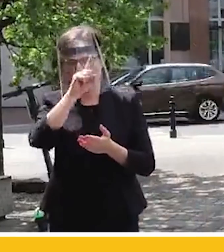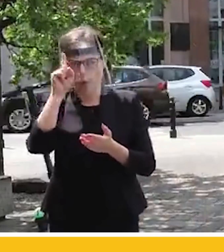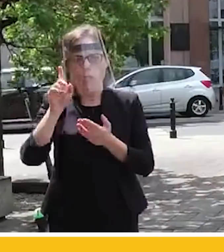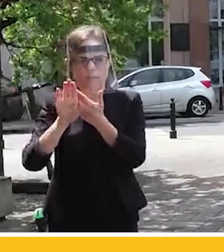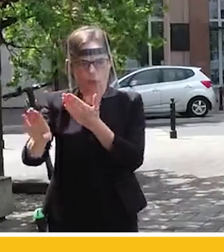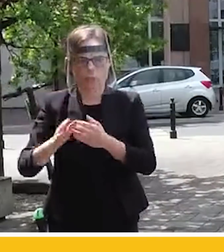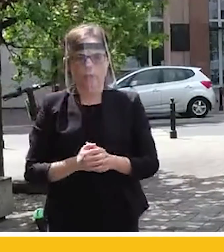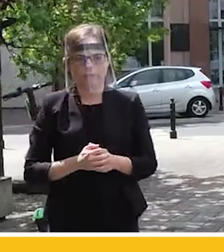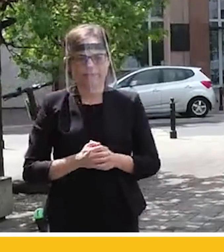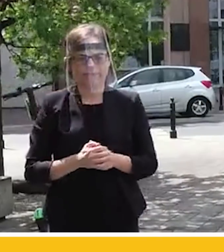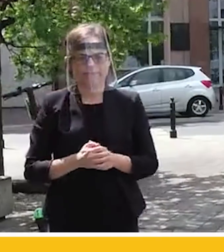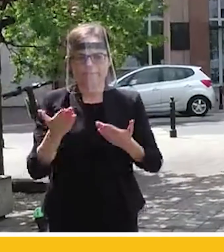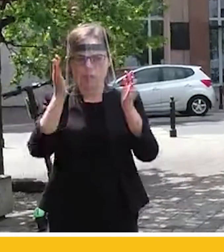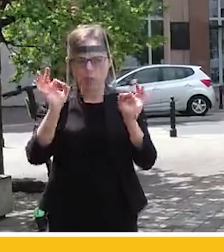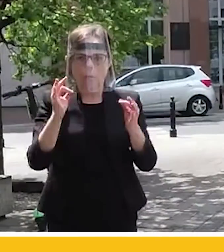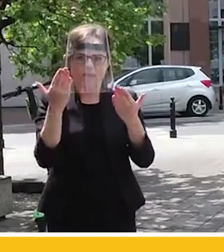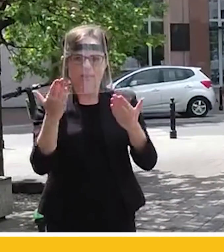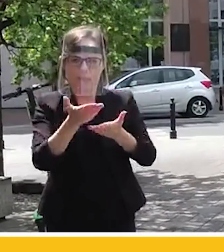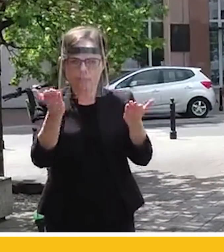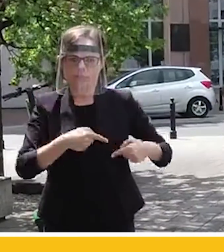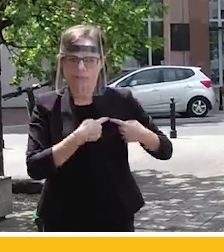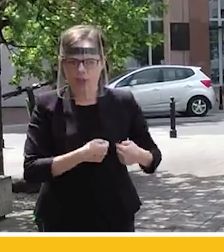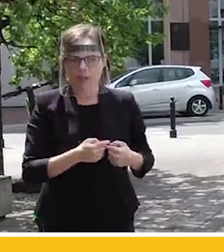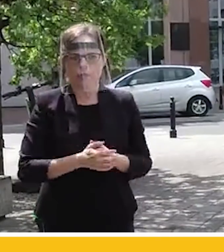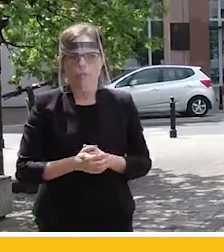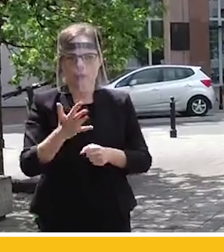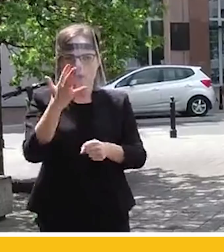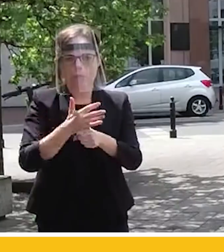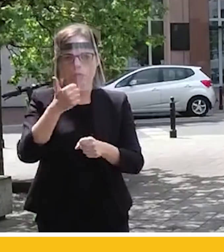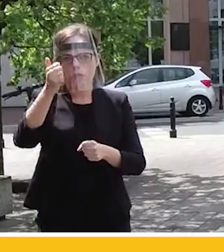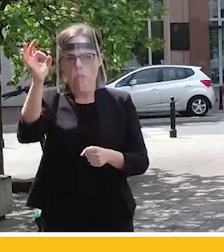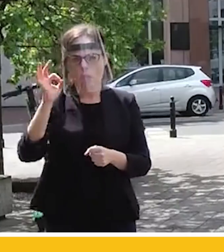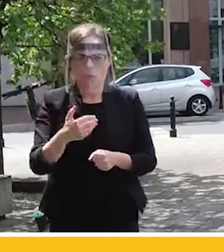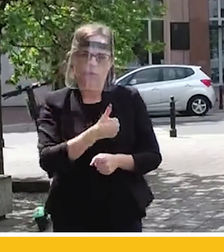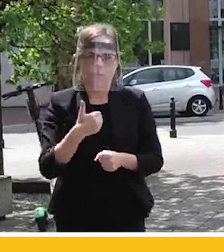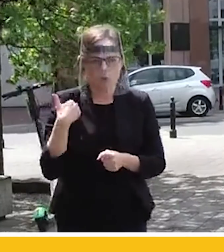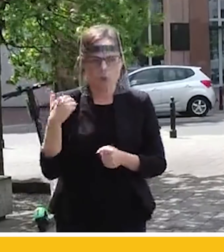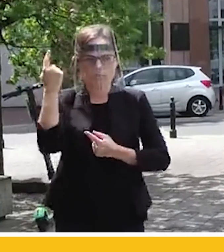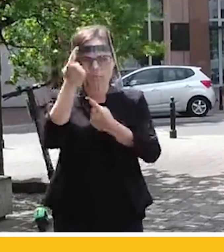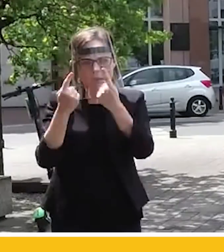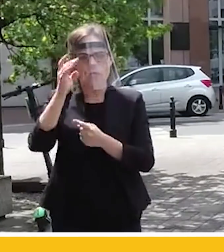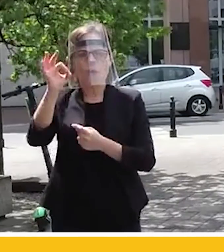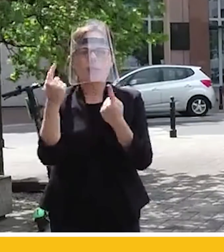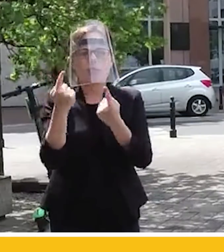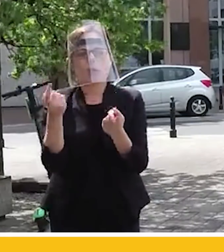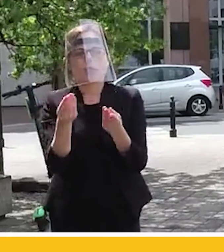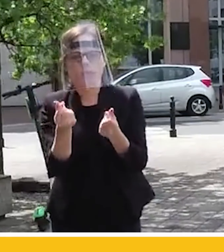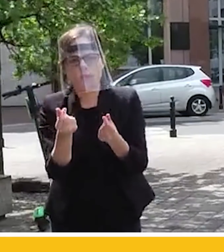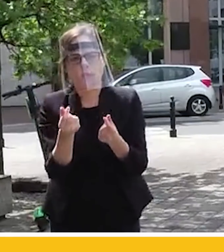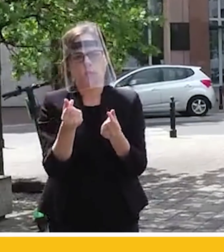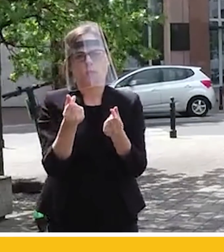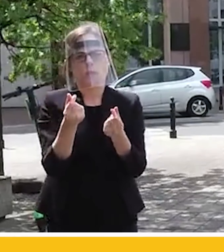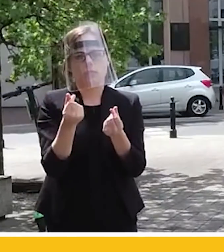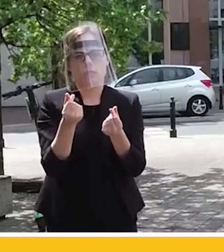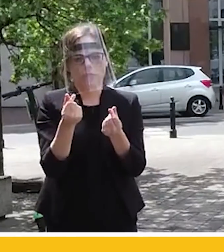Dzień dobry, witam Państwa bardzo serdecznie. 51% Polaków uważa, że ich sytuacja materialna